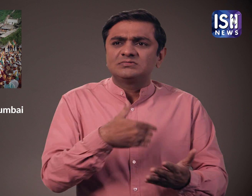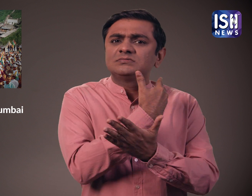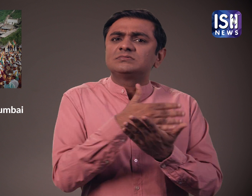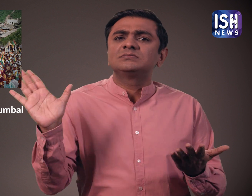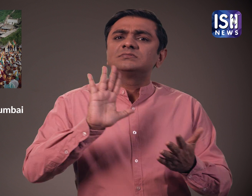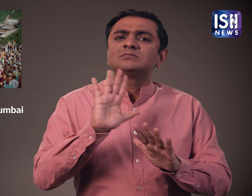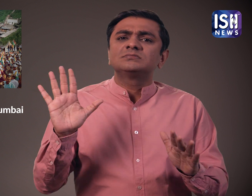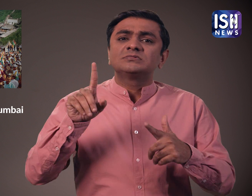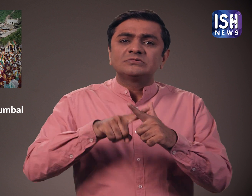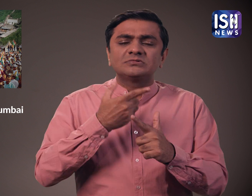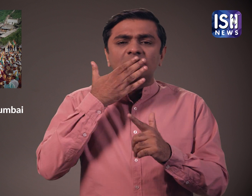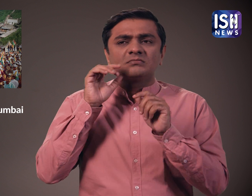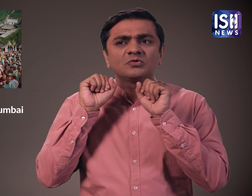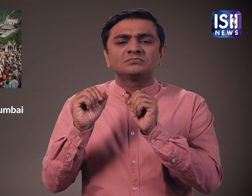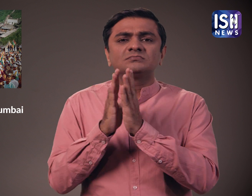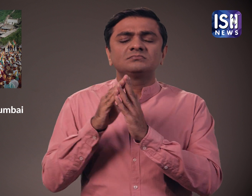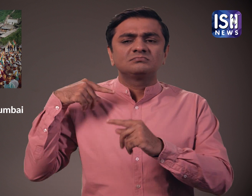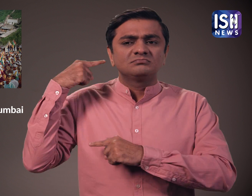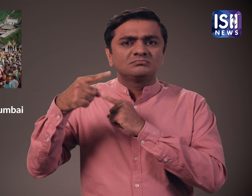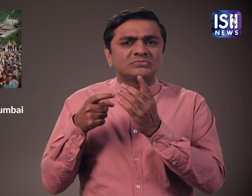हैं कि यह आदेश रद हो जाए।